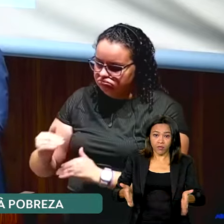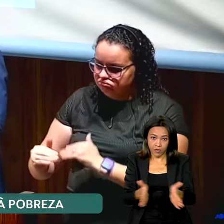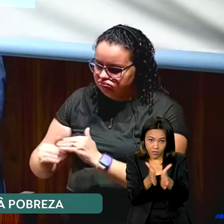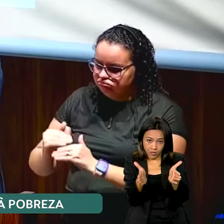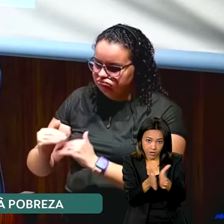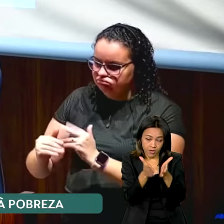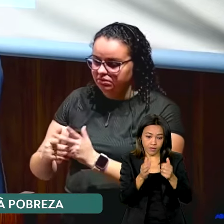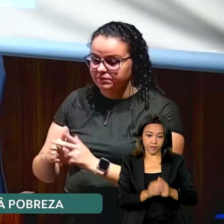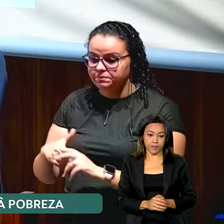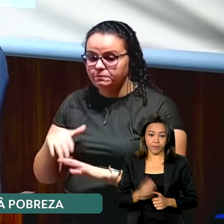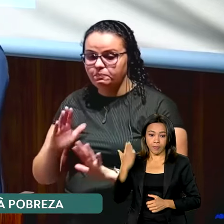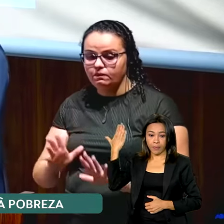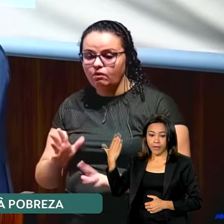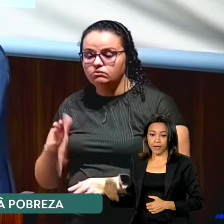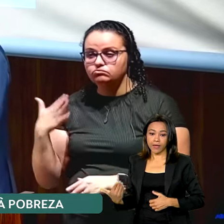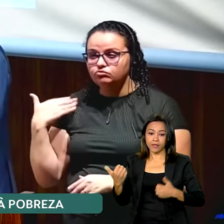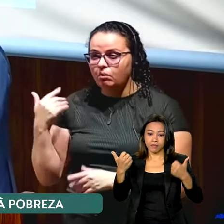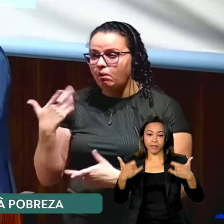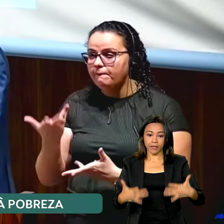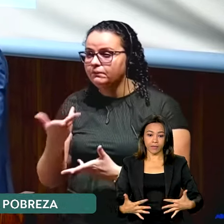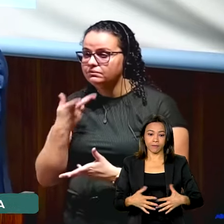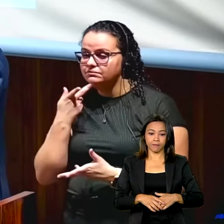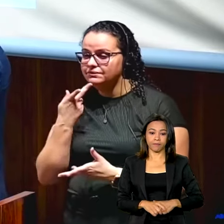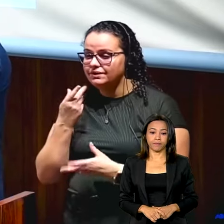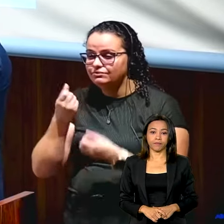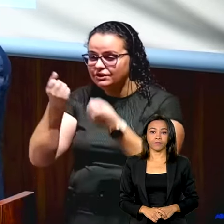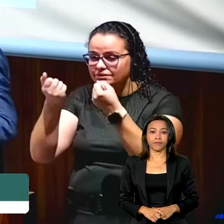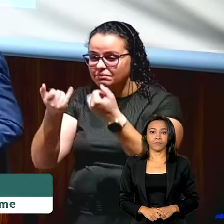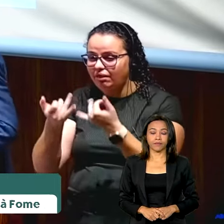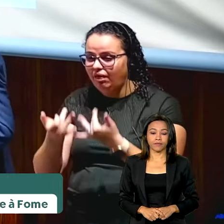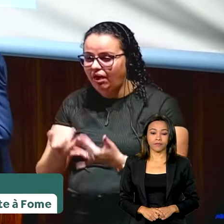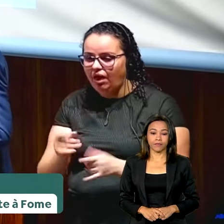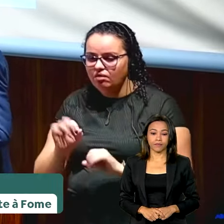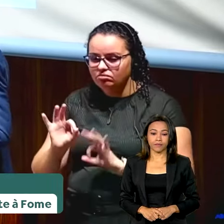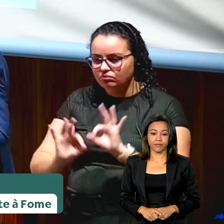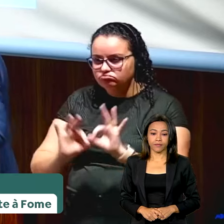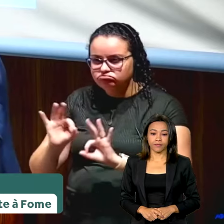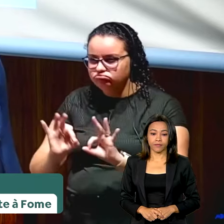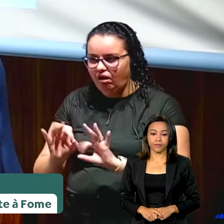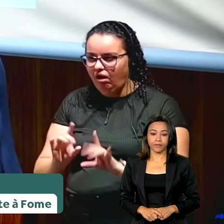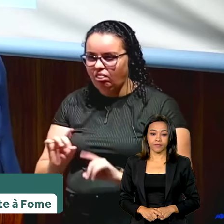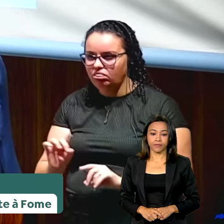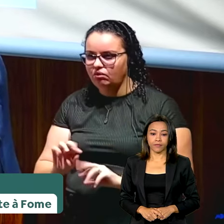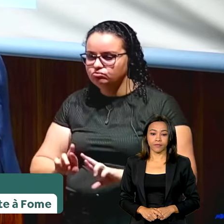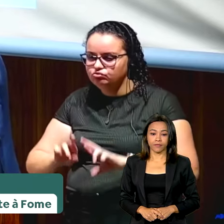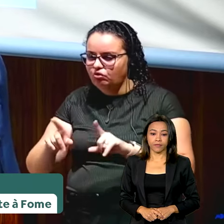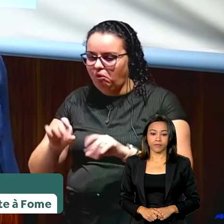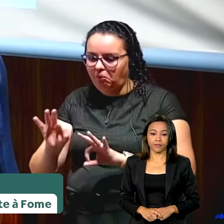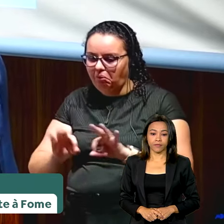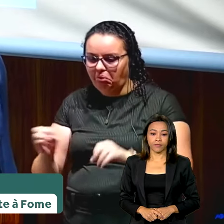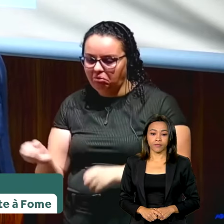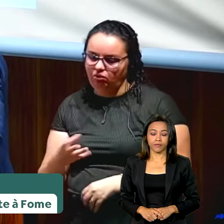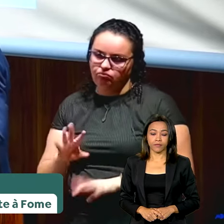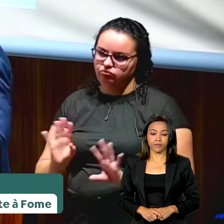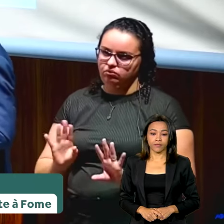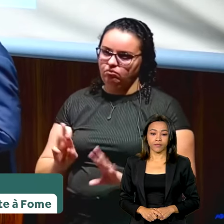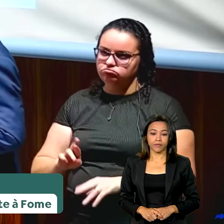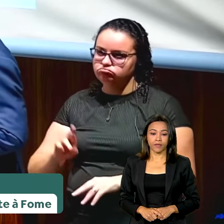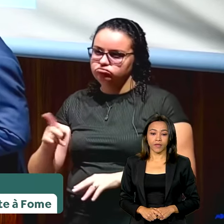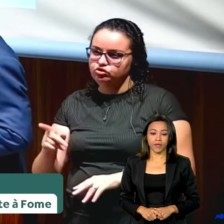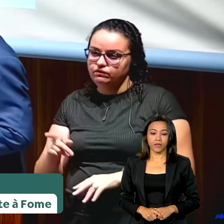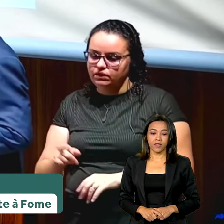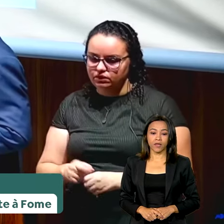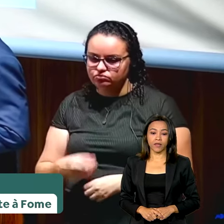O chamamento, na verdade, não é organizar algo novo no